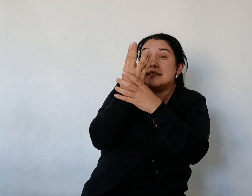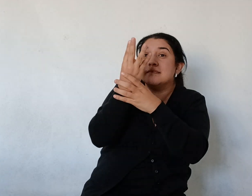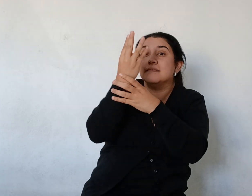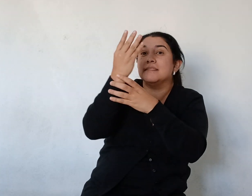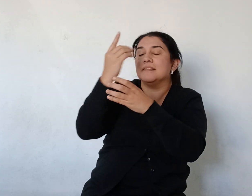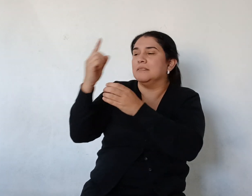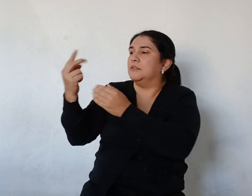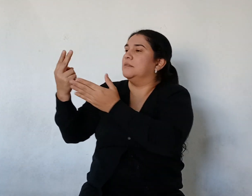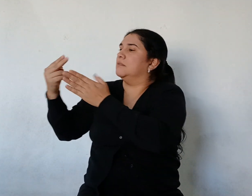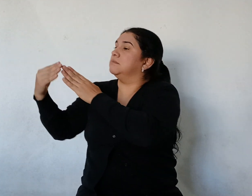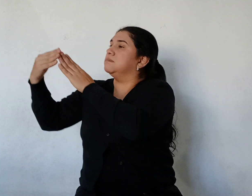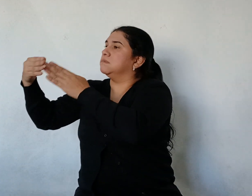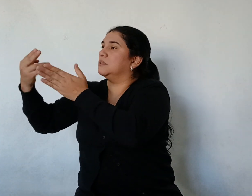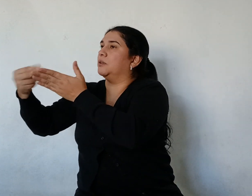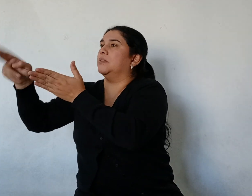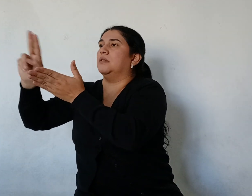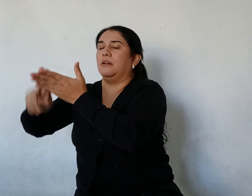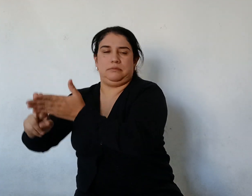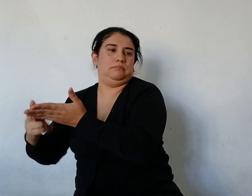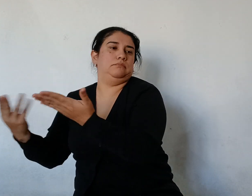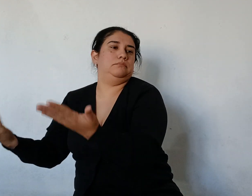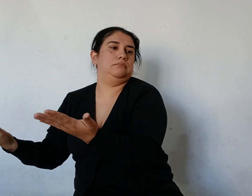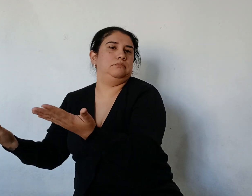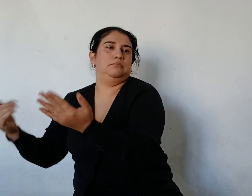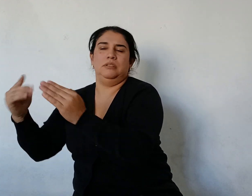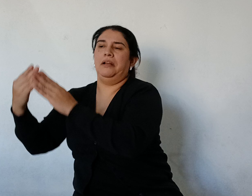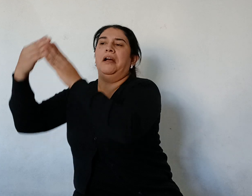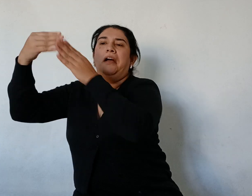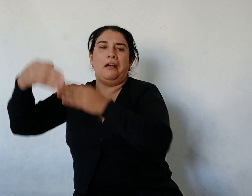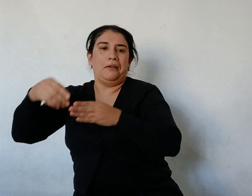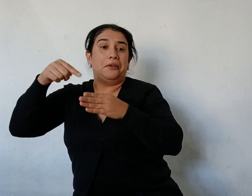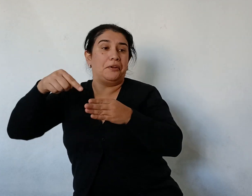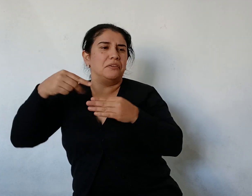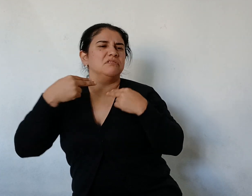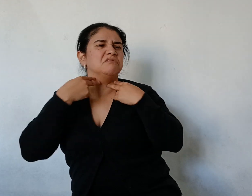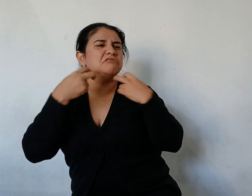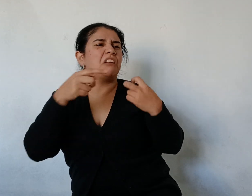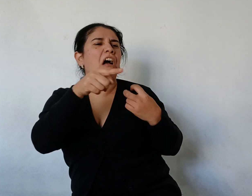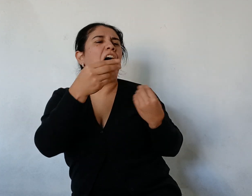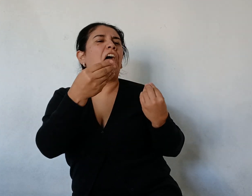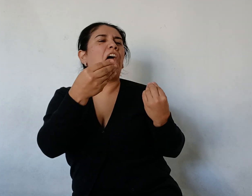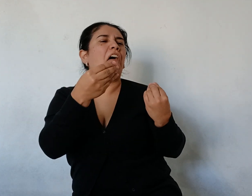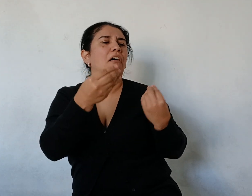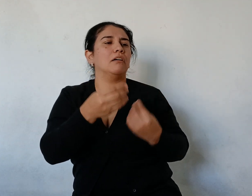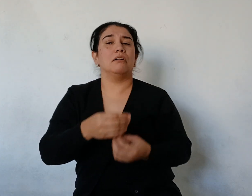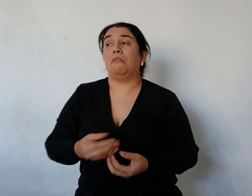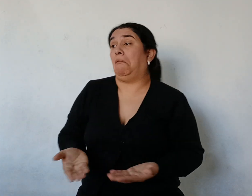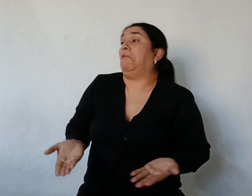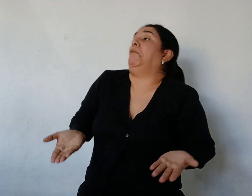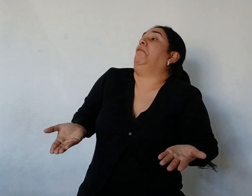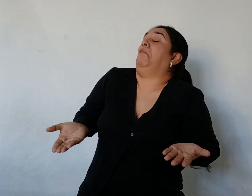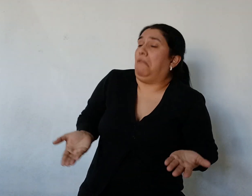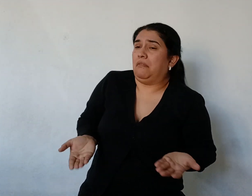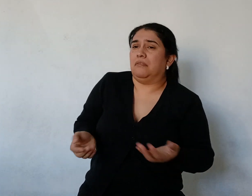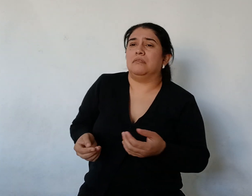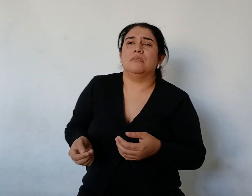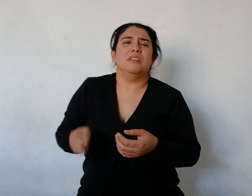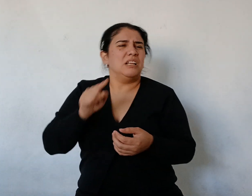¡Eh, yacarés! Gritó el oficial ¿Qué hay? Respondieron los yacarés ¡Saquen ese otro dique!